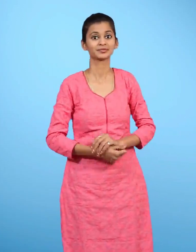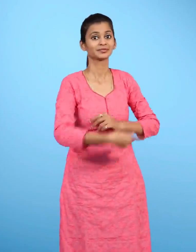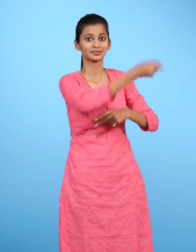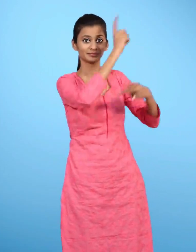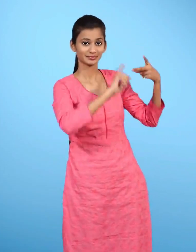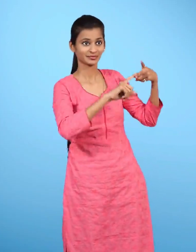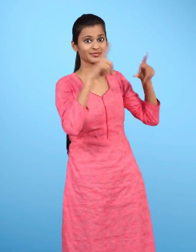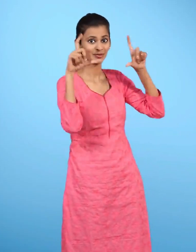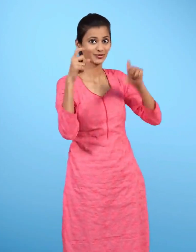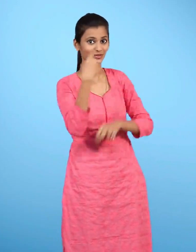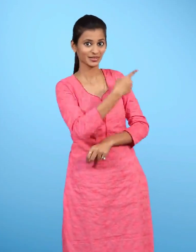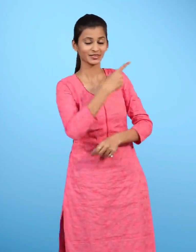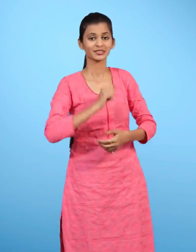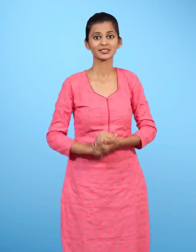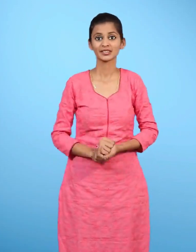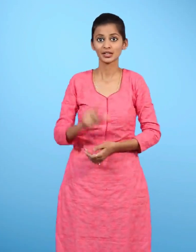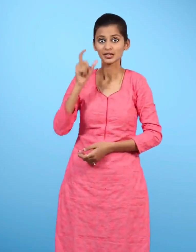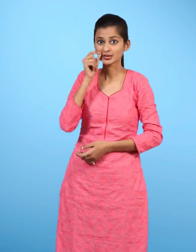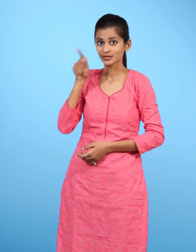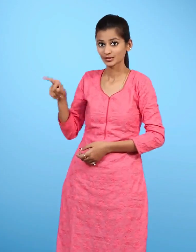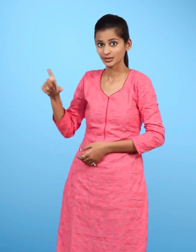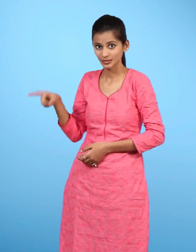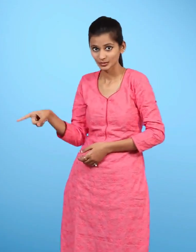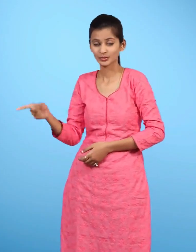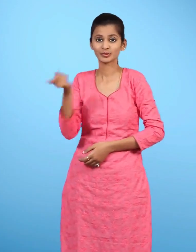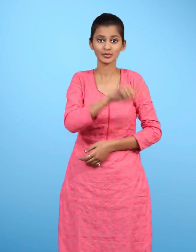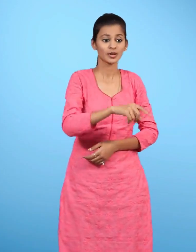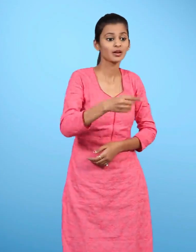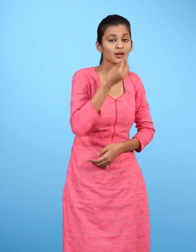दूसरे चित्र में चन्दू अपने गधे को खाना खिला रहा है